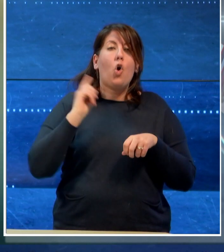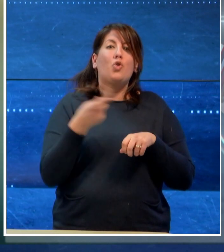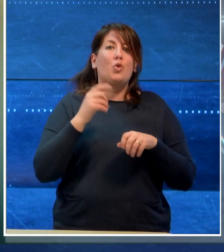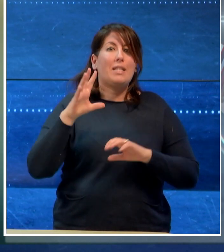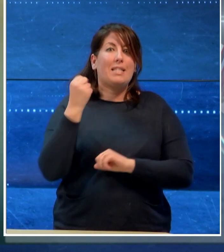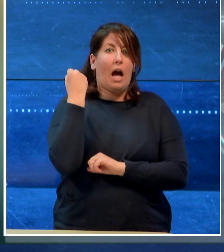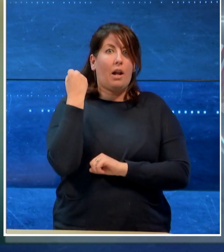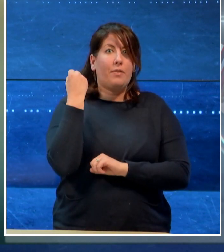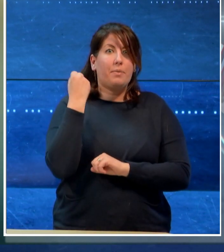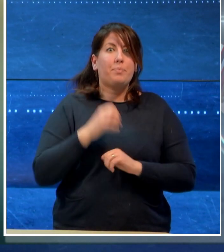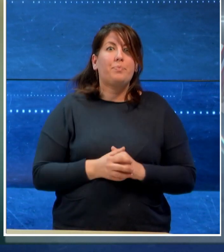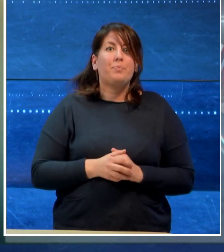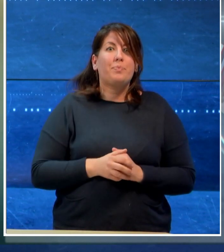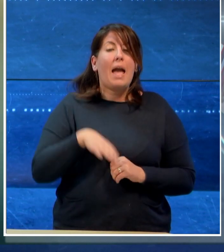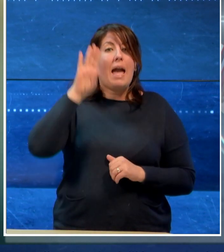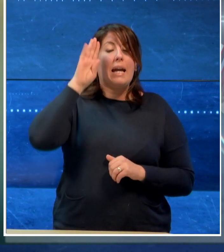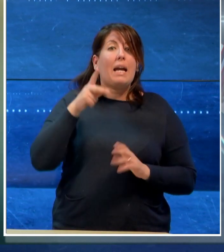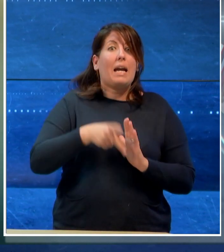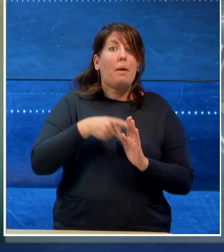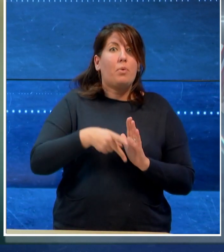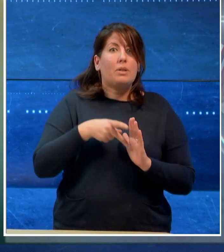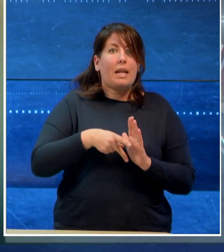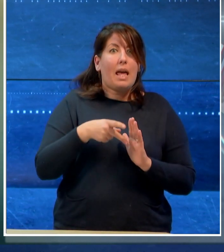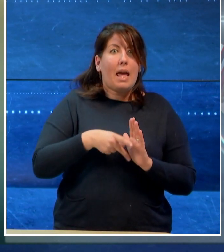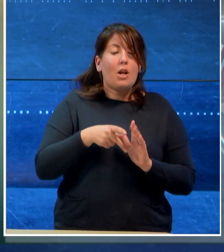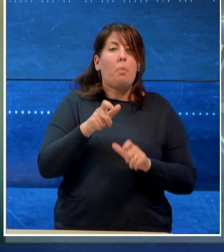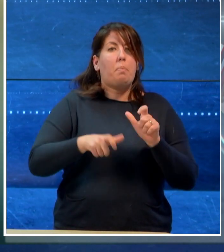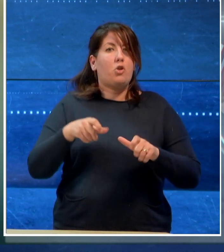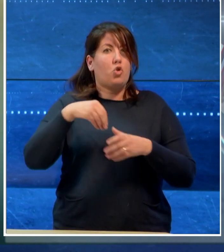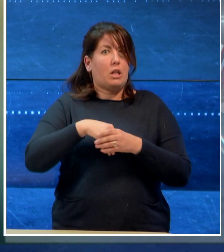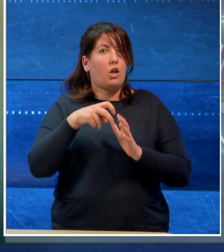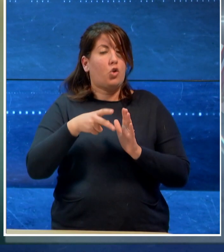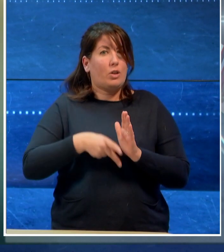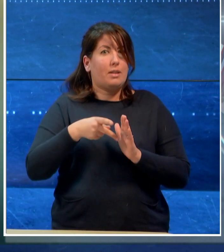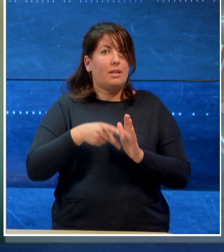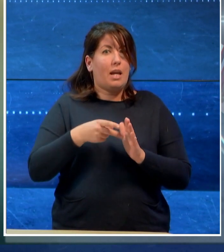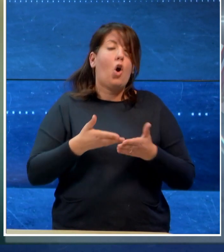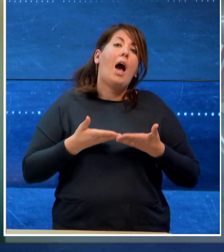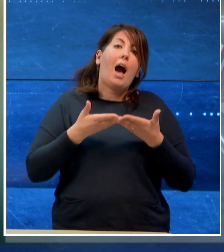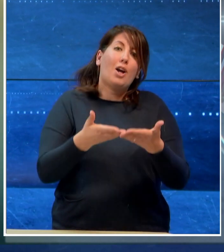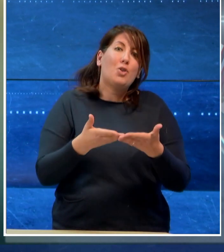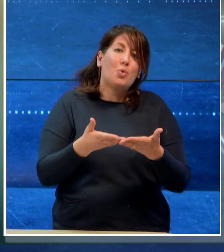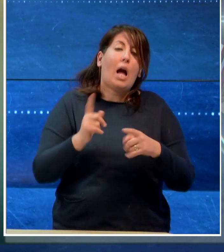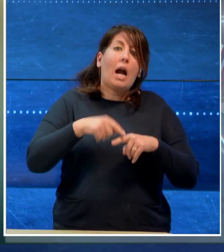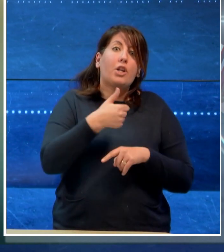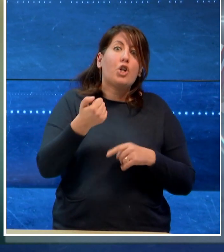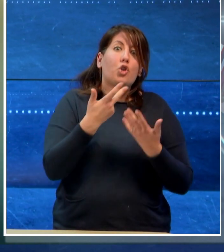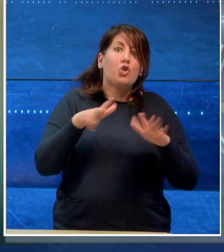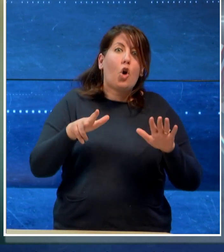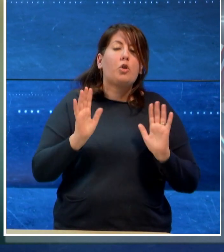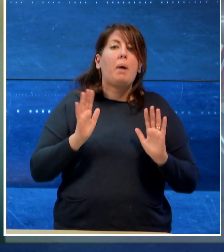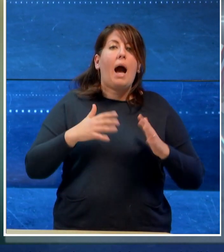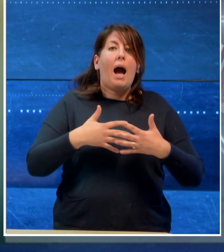soccorso prima dal capotreno e dal personale di bordo, poi dal 118, ma ogni tentativo di